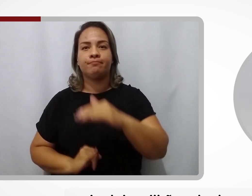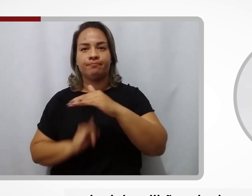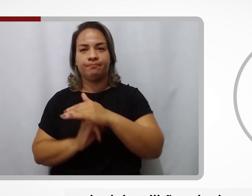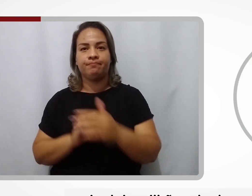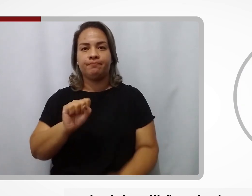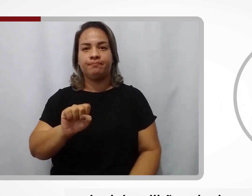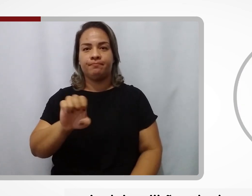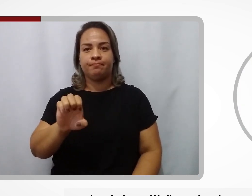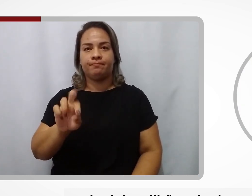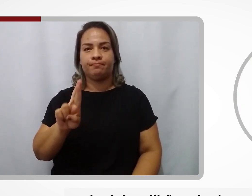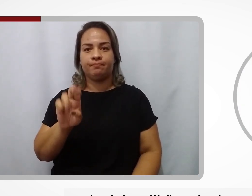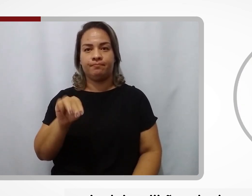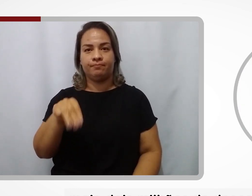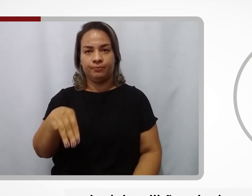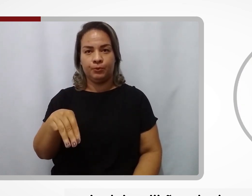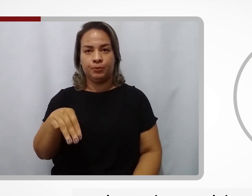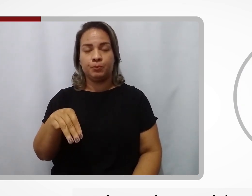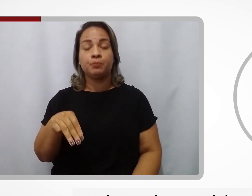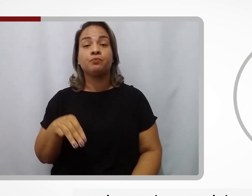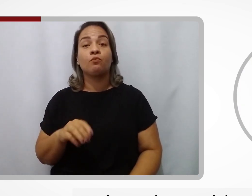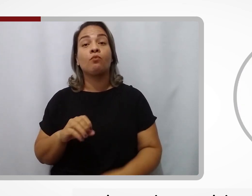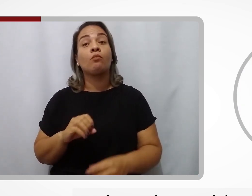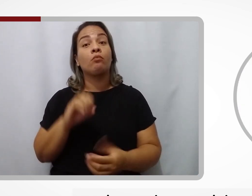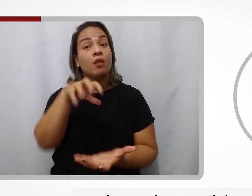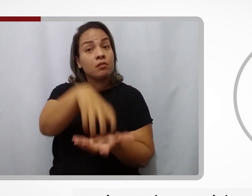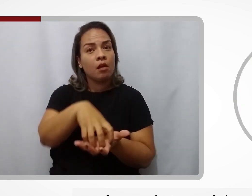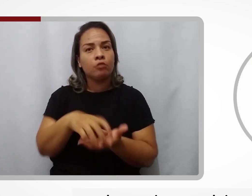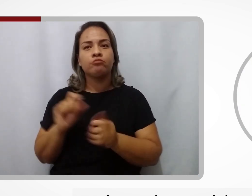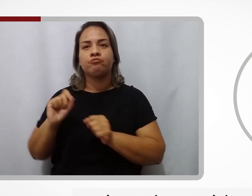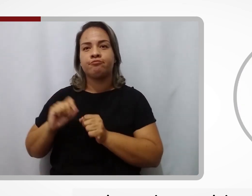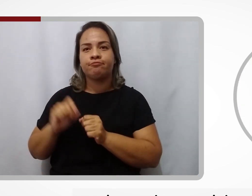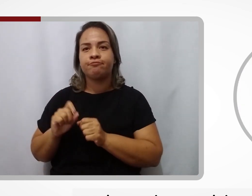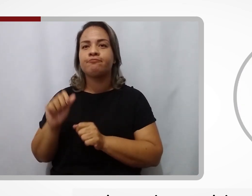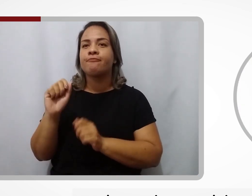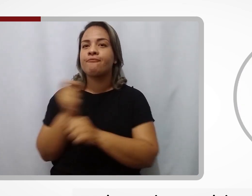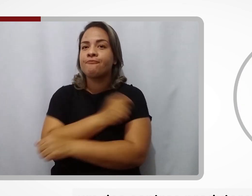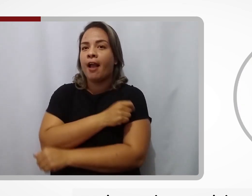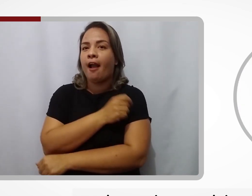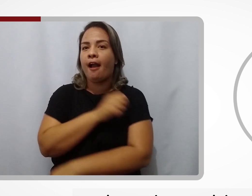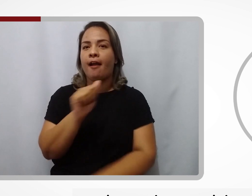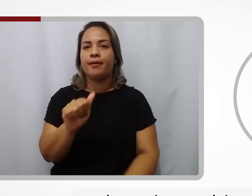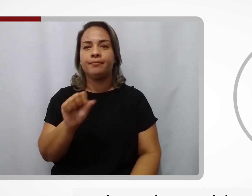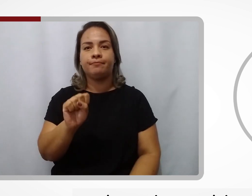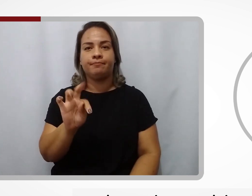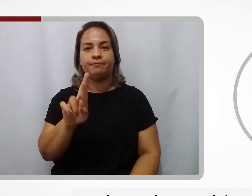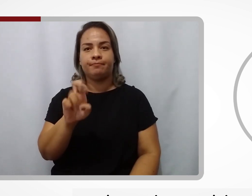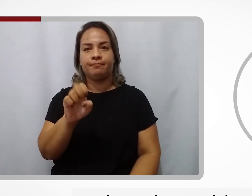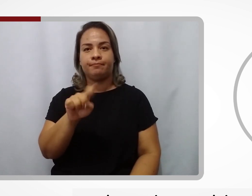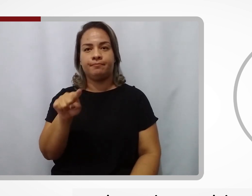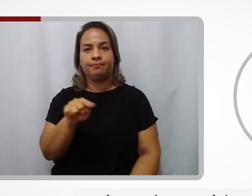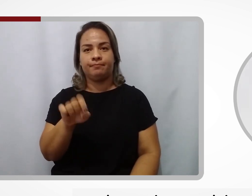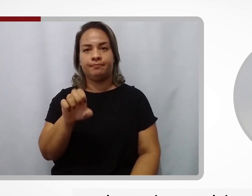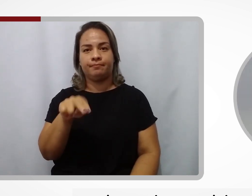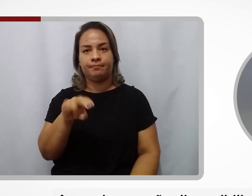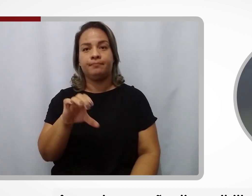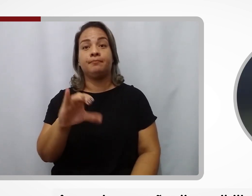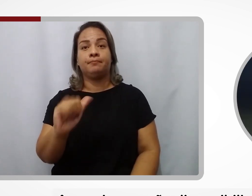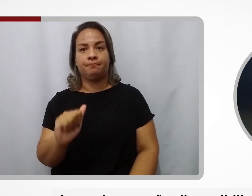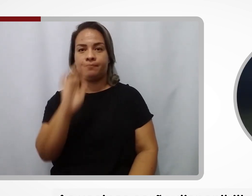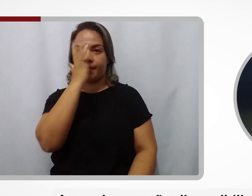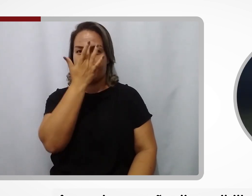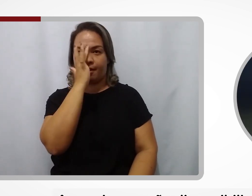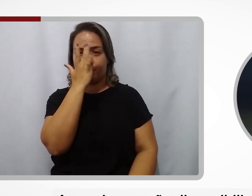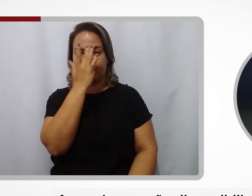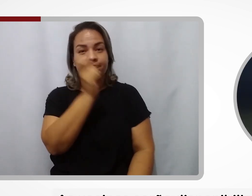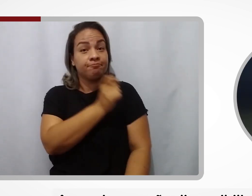do Instituto Serum, um dos centros produtores da AstraZeneca na Índia. As